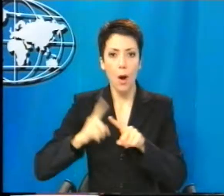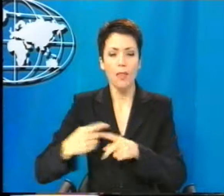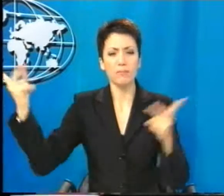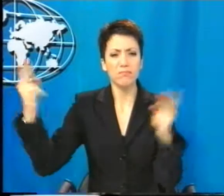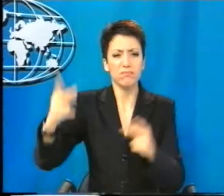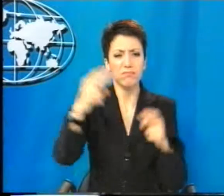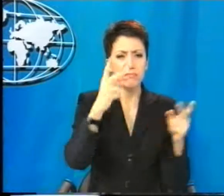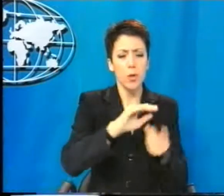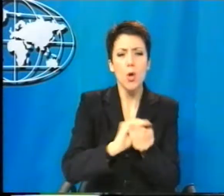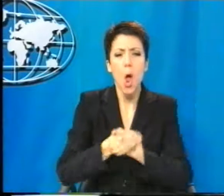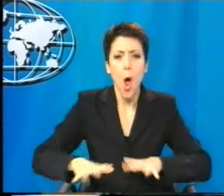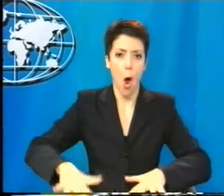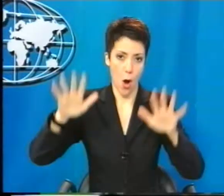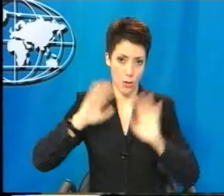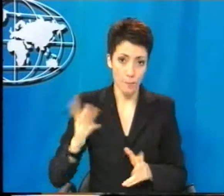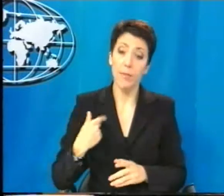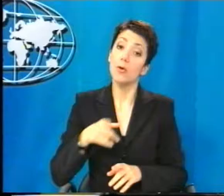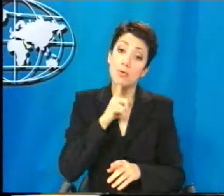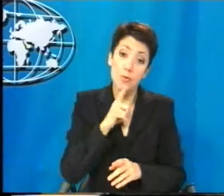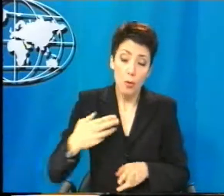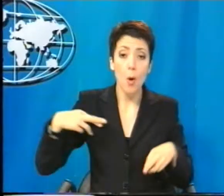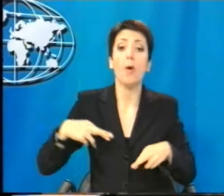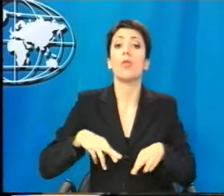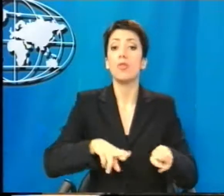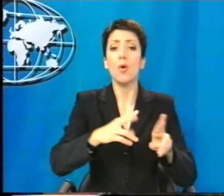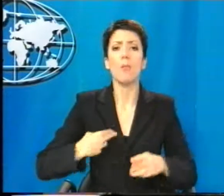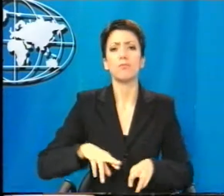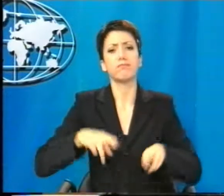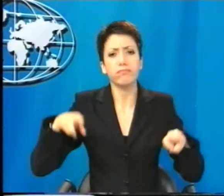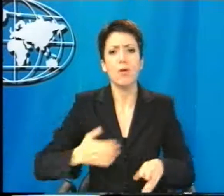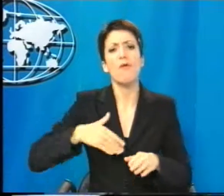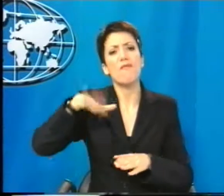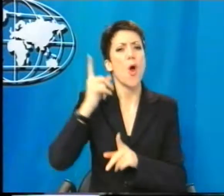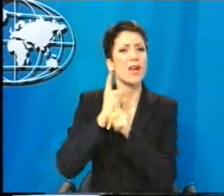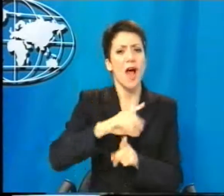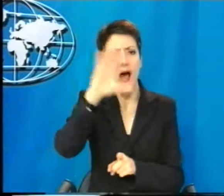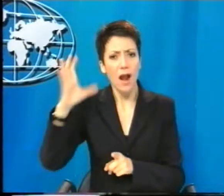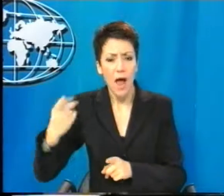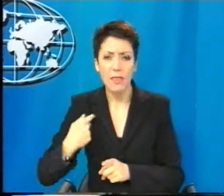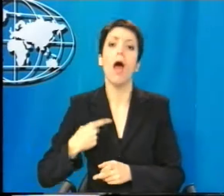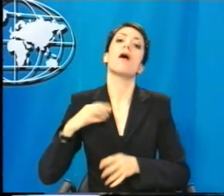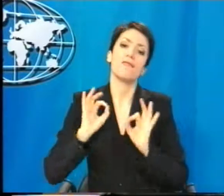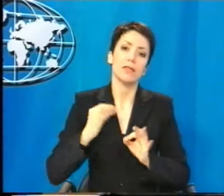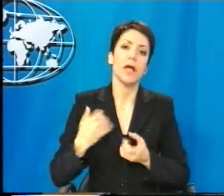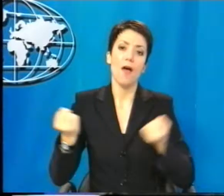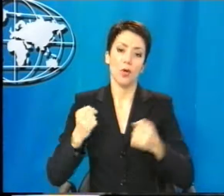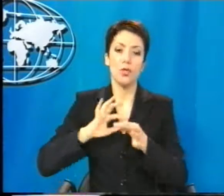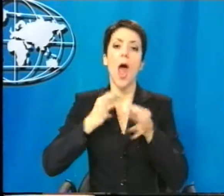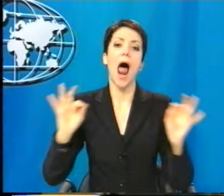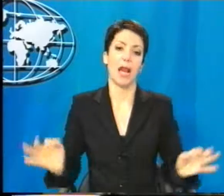Υπότιτλοι AUTHORWAVE Σε πολλές περιοχές, στη Βόρεια Ελλάδα Στις θαλάσσιες κοινωνίες υπάρχουν αντίστοιχα